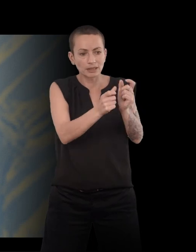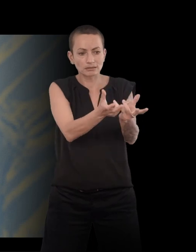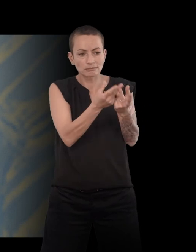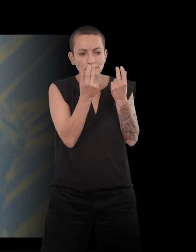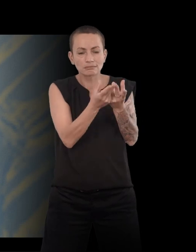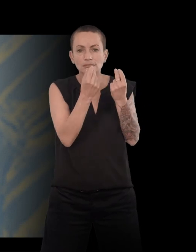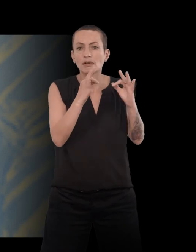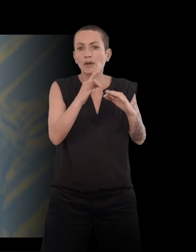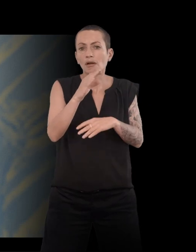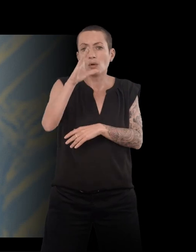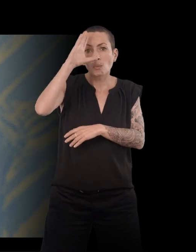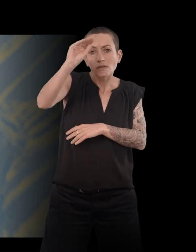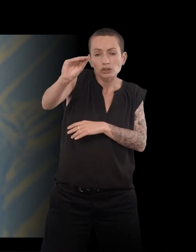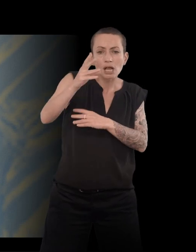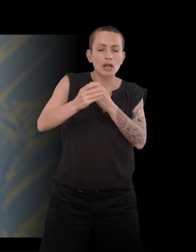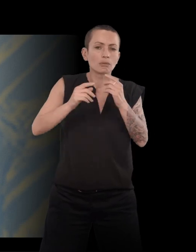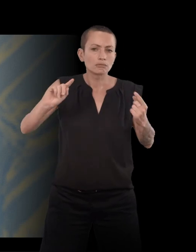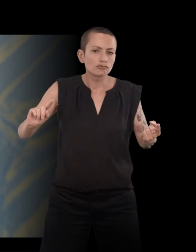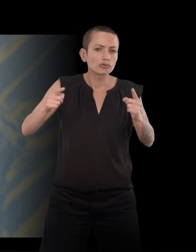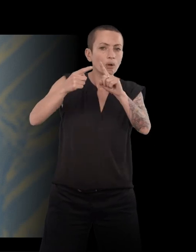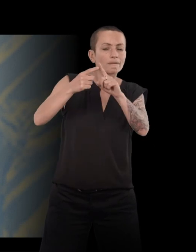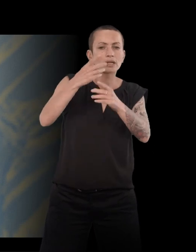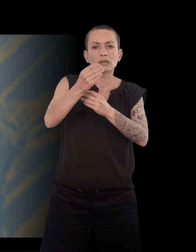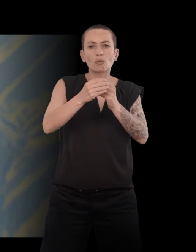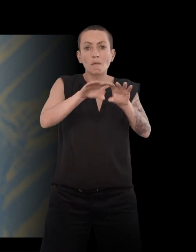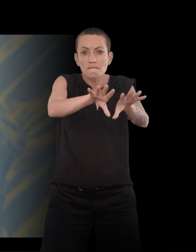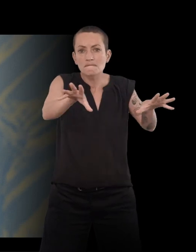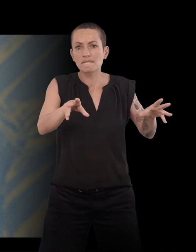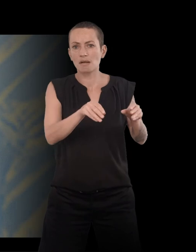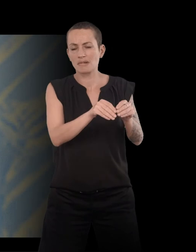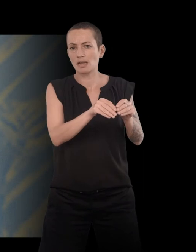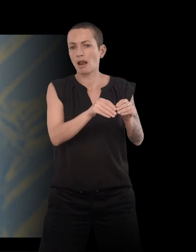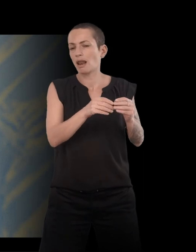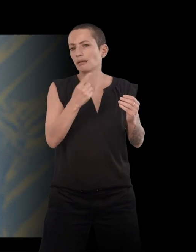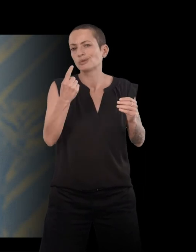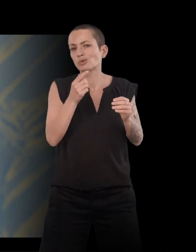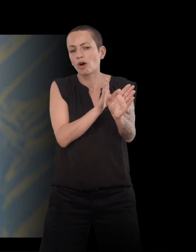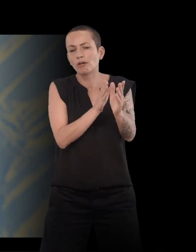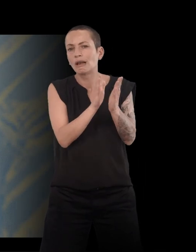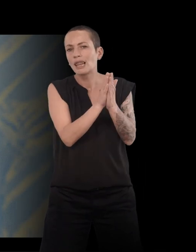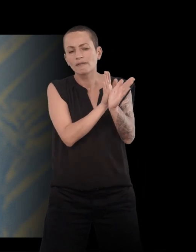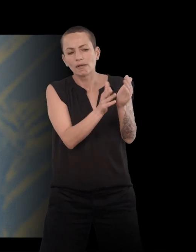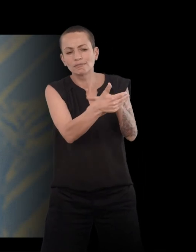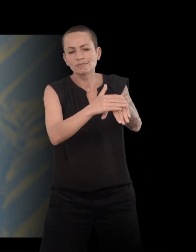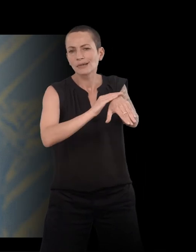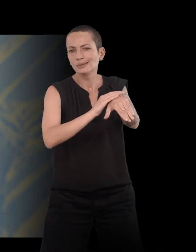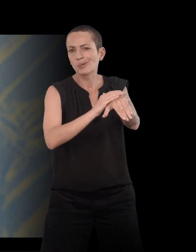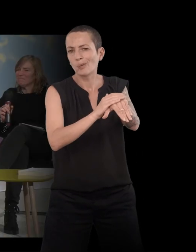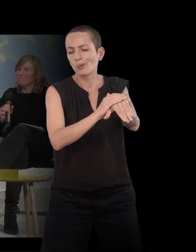professionnel, ou géographique, ou familial, ou autre. Il y toujours des bonnes raisons de lire un livre. Et